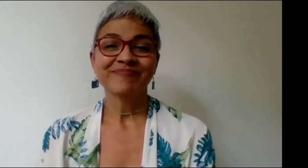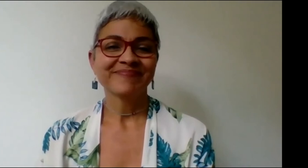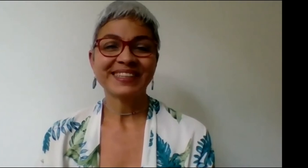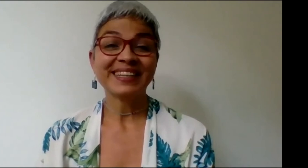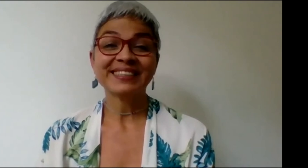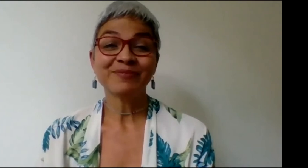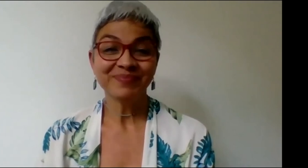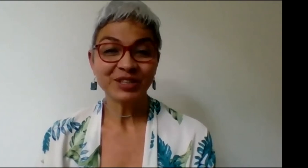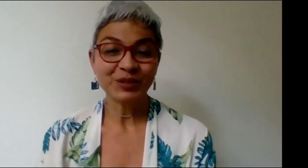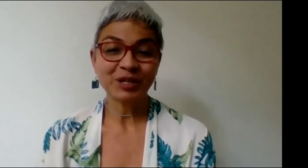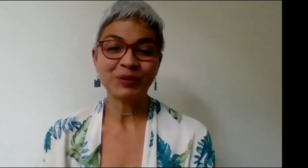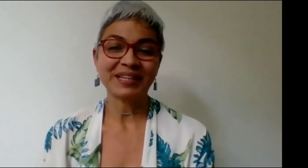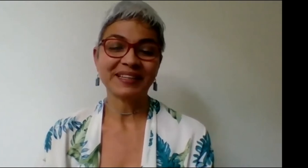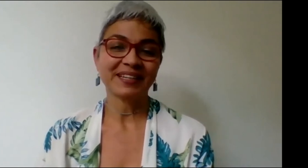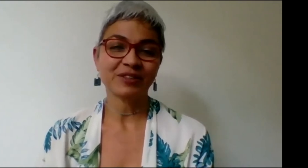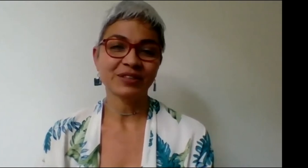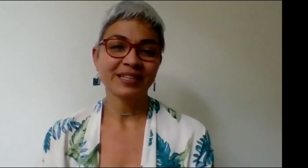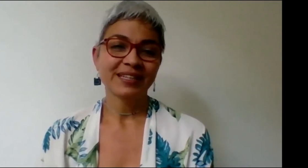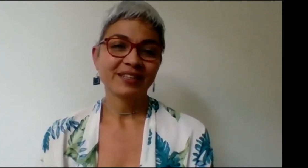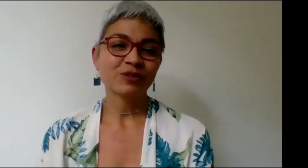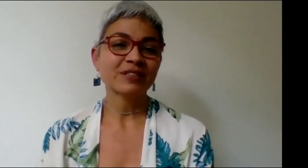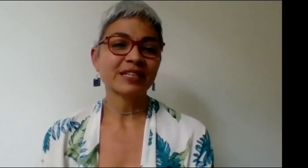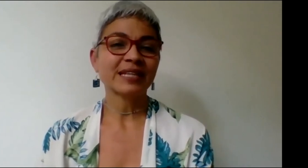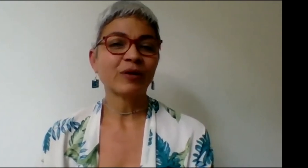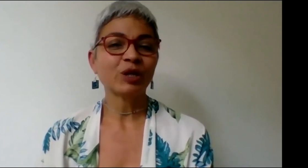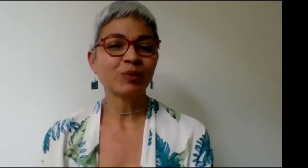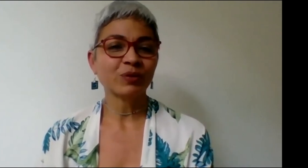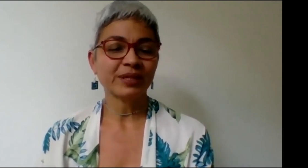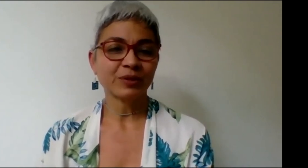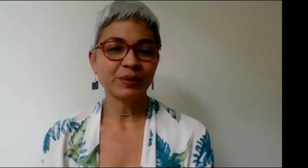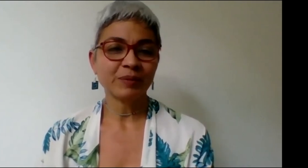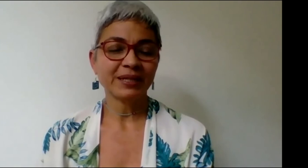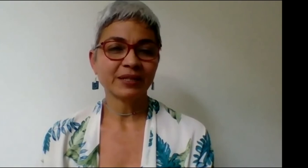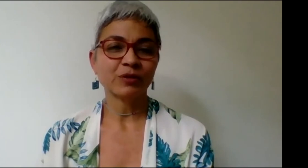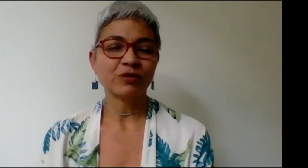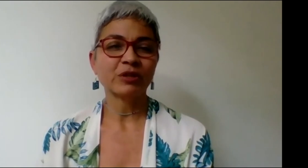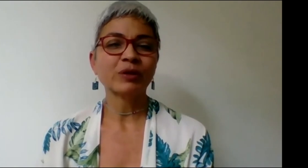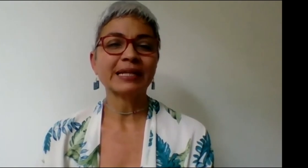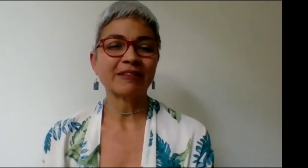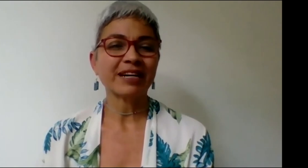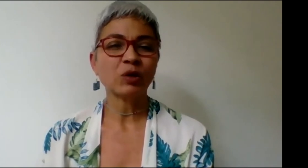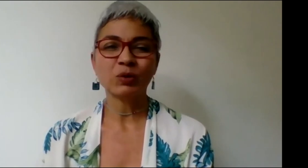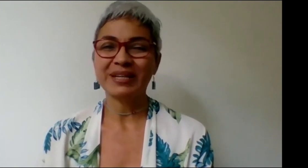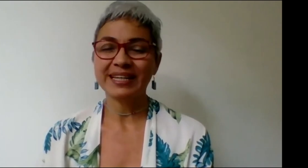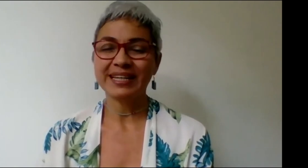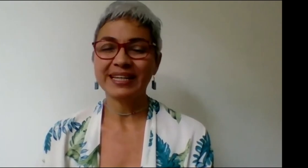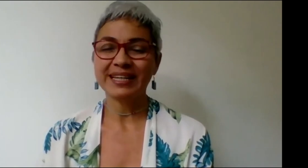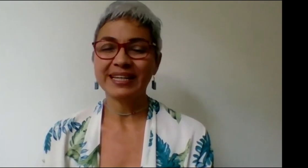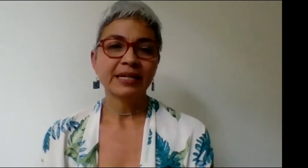desde hace, yo creo que como 30 años. Entonces, que sea hoy la oportunidad, Rubén, para reconocer todo el trabajo, toda la gestión,